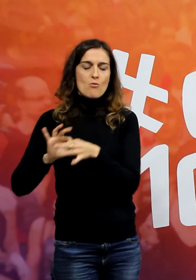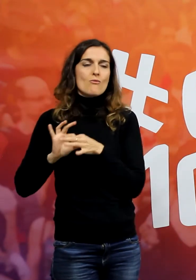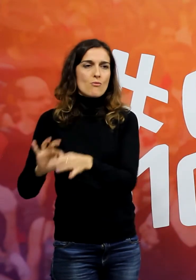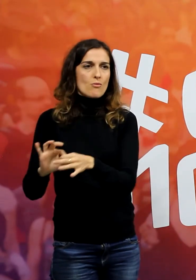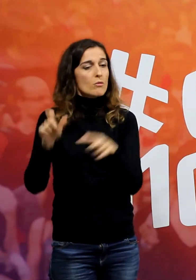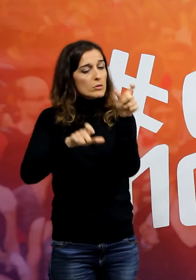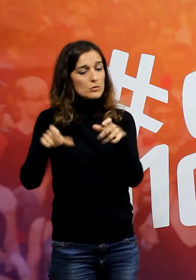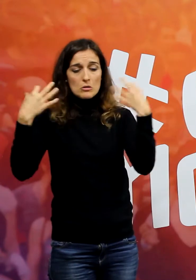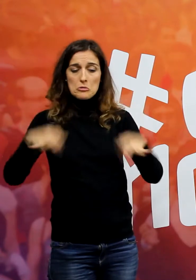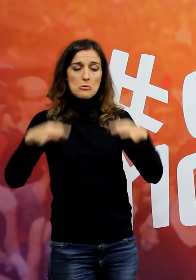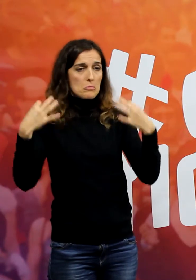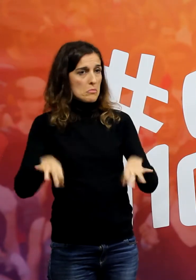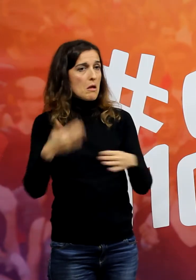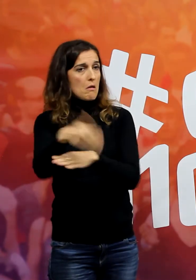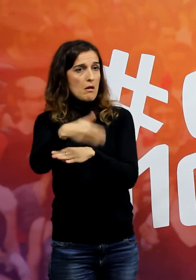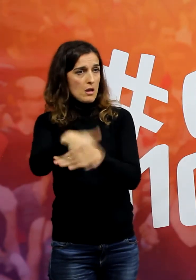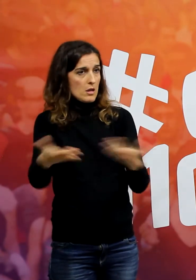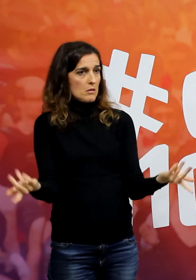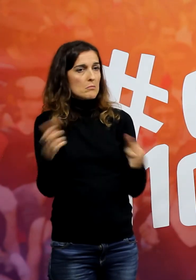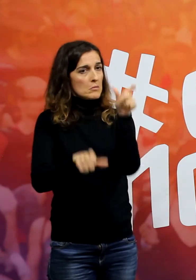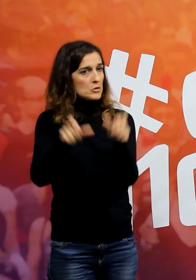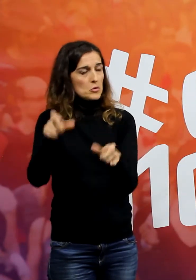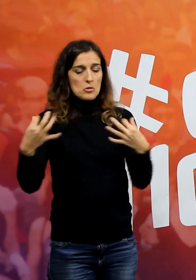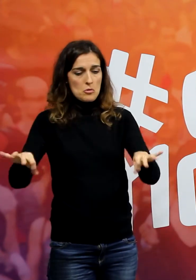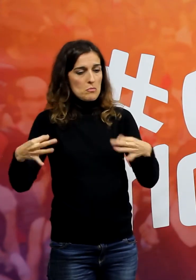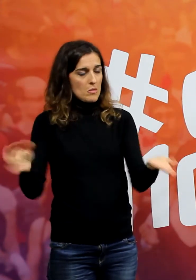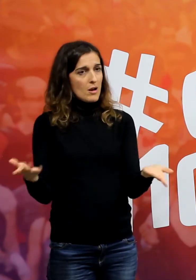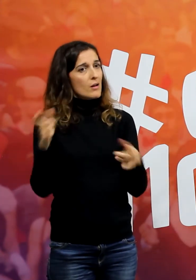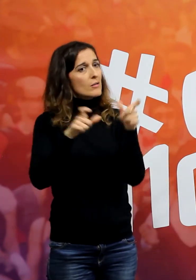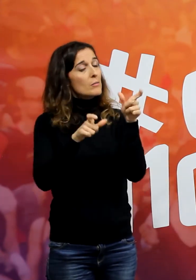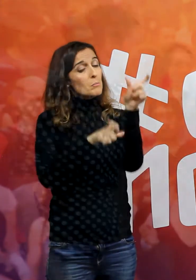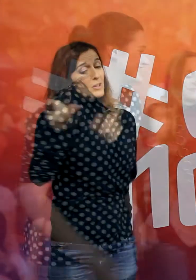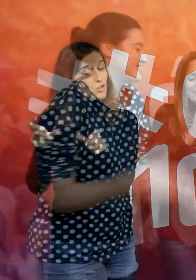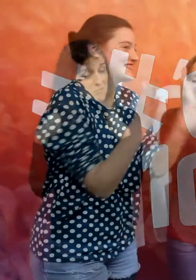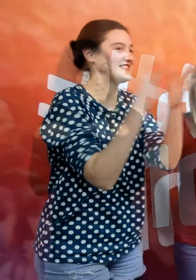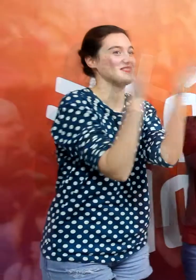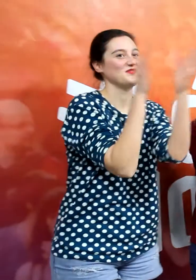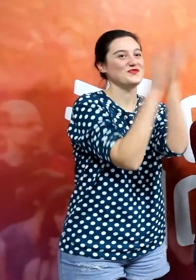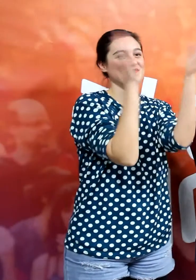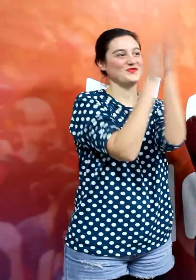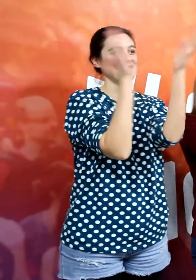gent normal i corrent a la gent normal i corrent a la que no defenen ells